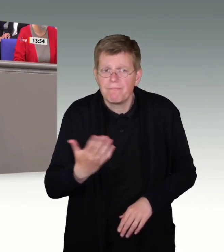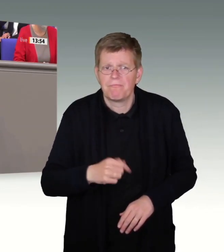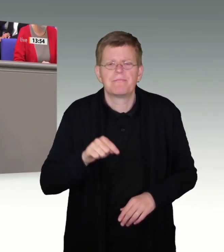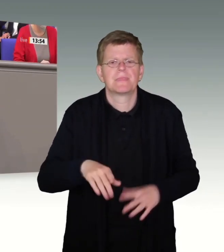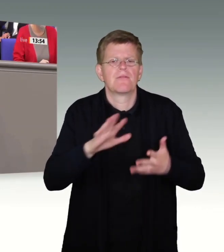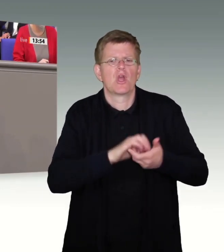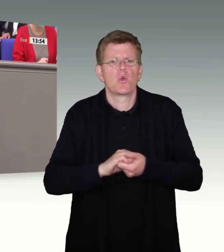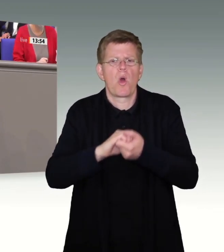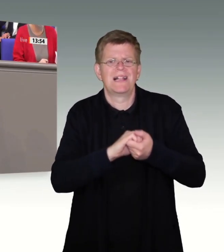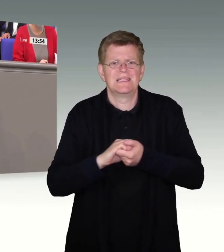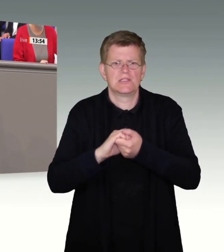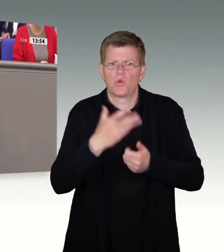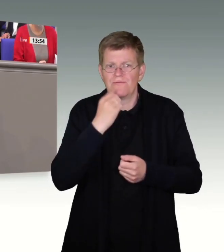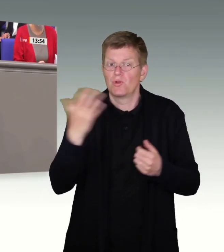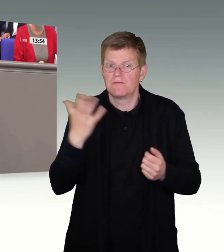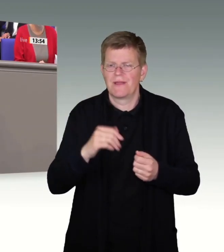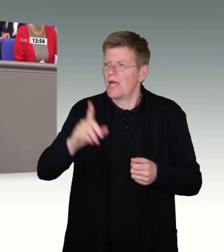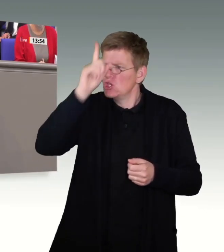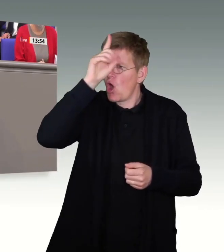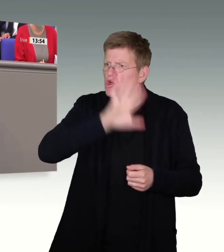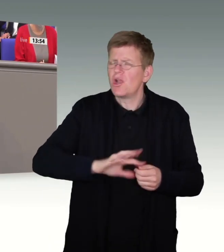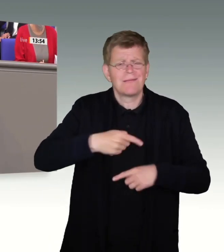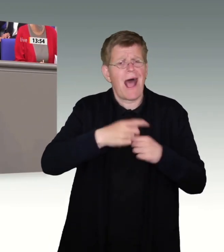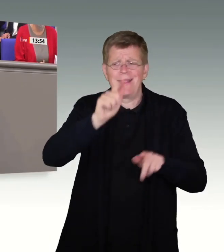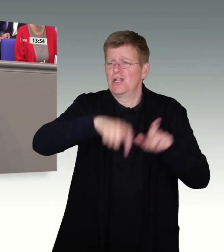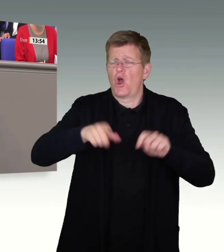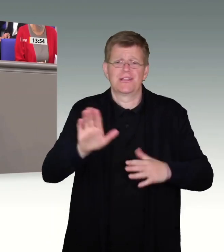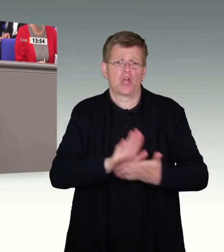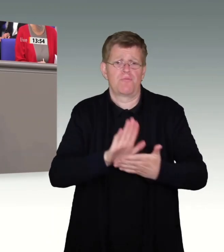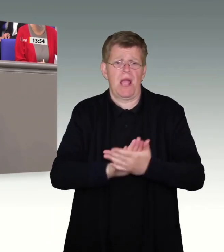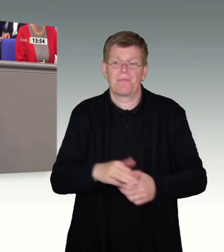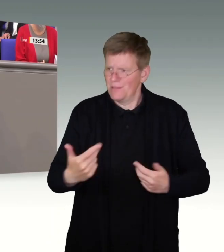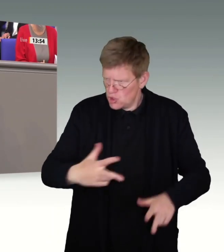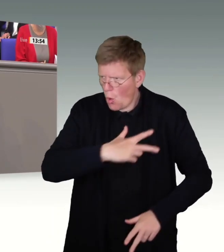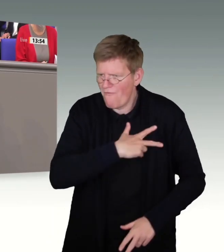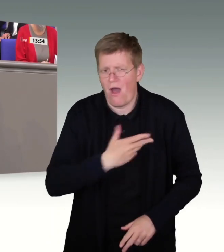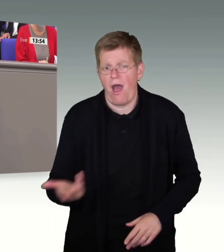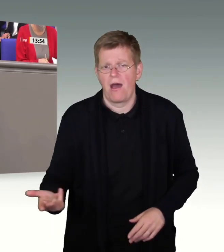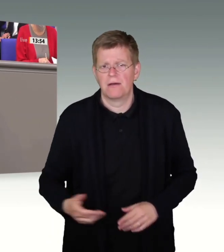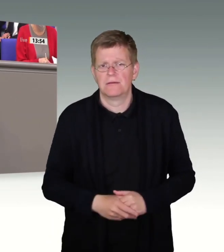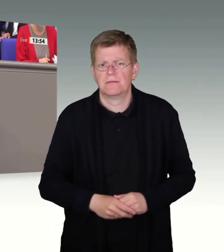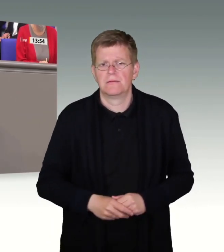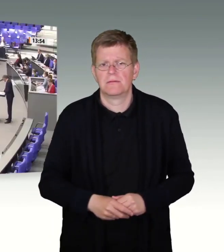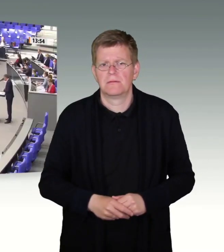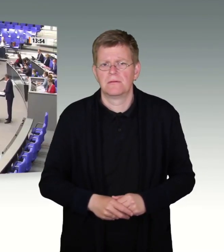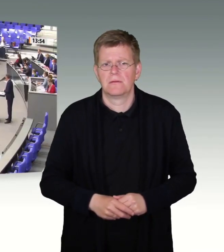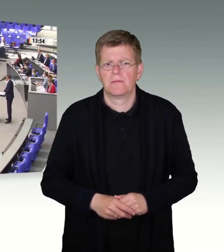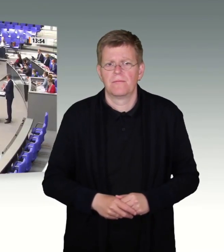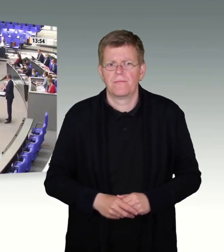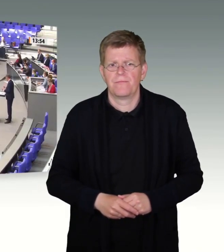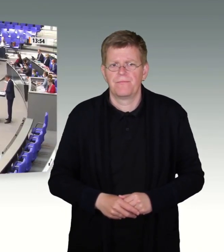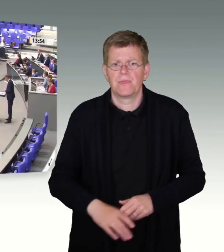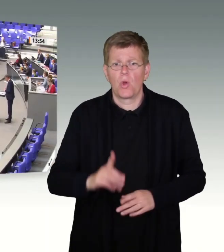diese Koalition möchte am liebsten niemanden aus Deutschland abschieben. Das ist die Wahrheit, meine Damen und Herren. Und dabei würde natürlich